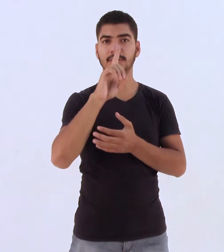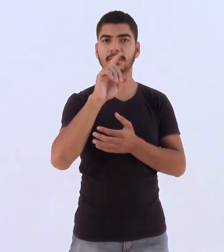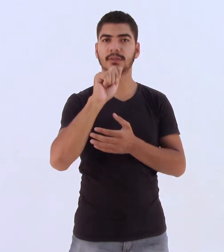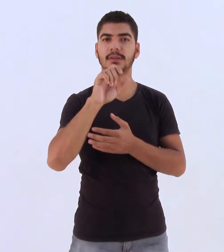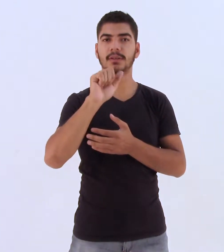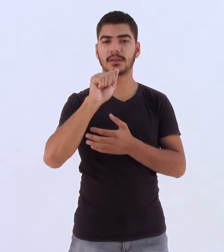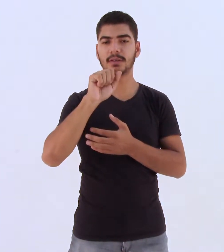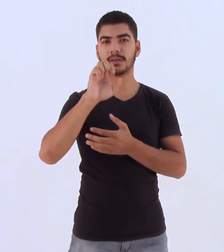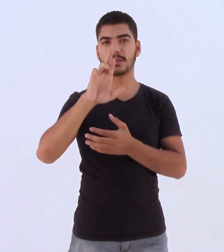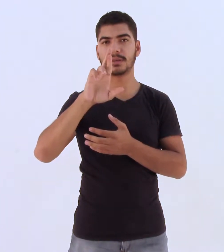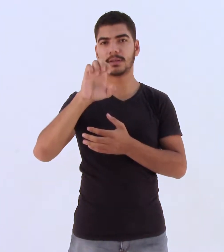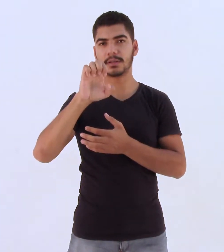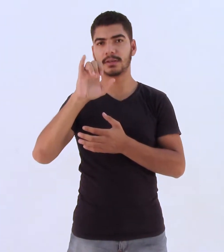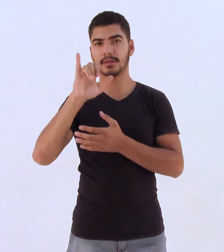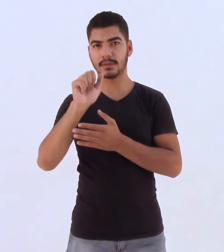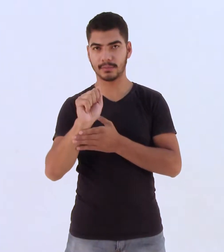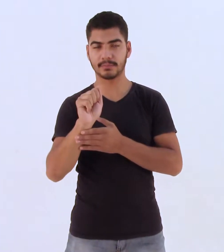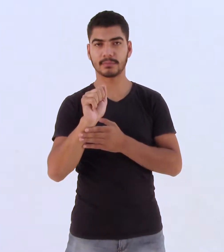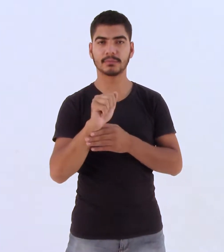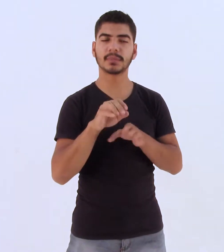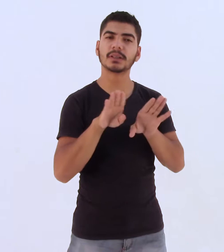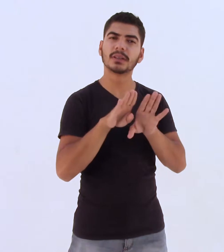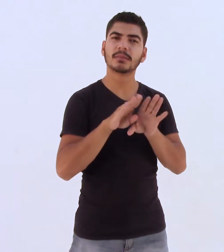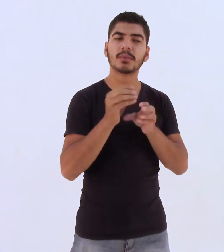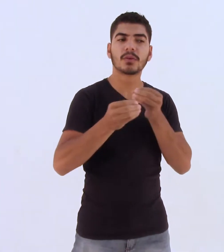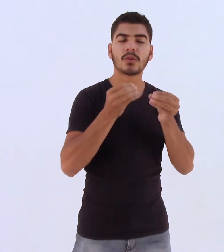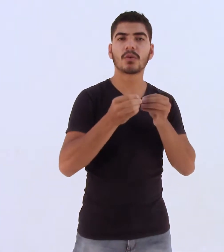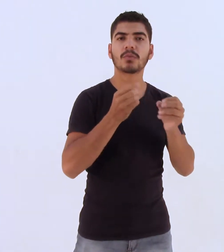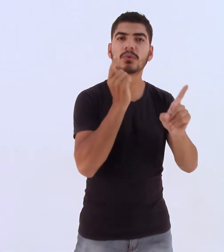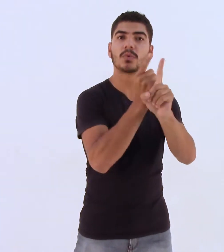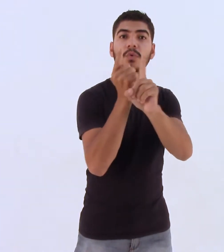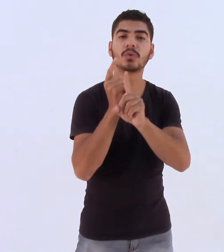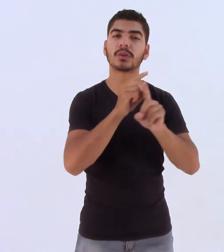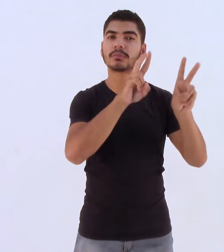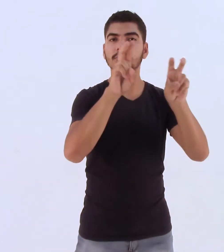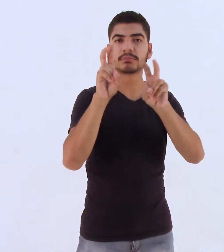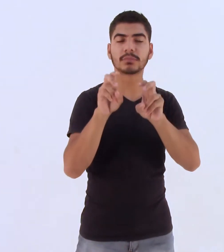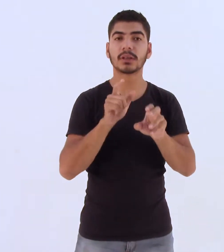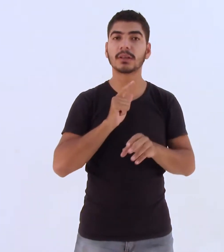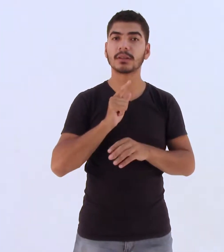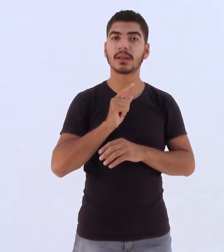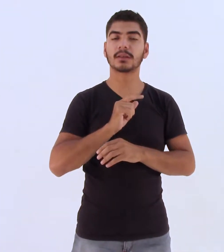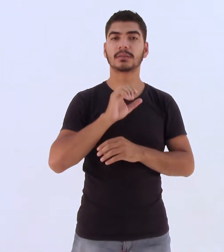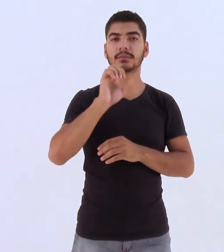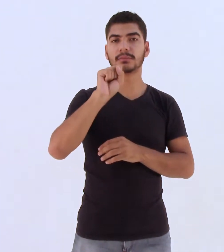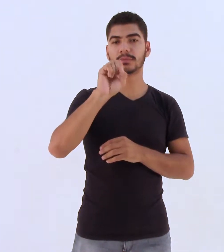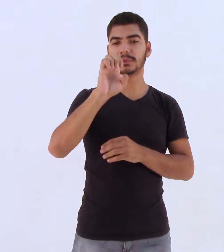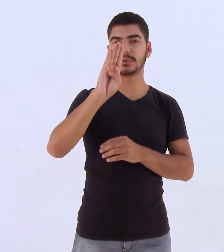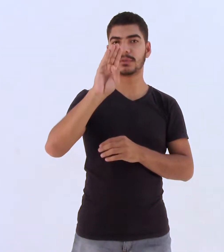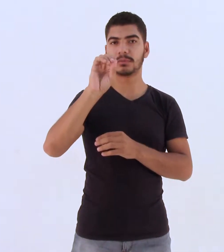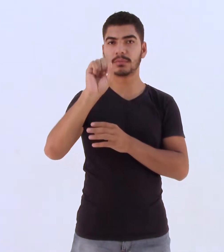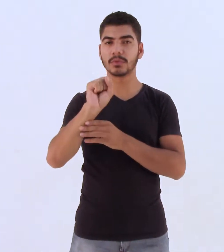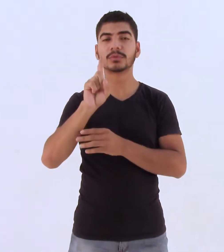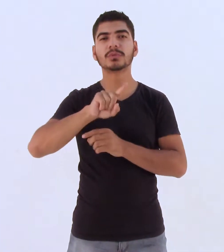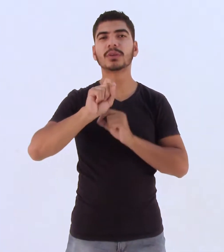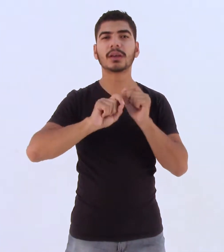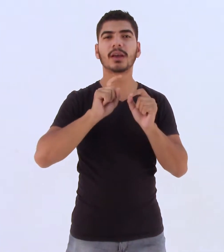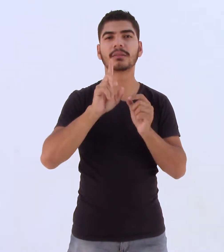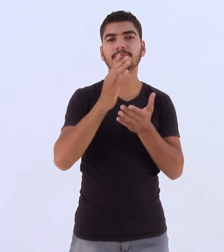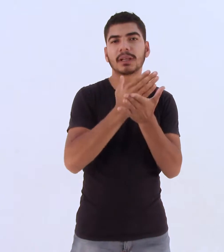ótima alternativa para encontrar títulos são os famosos cebos, conhecidos pela revenda de livros usados e que atraem a